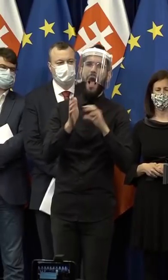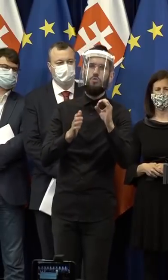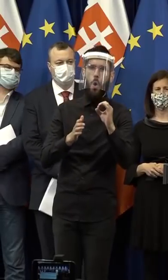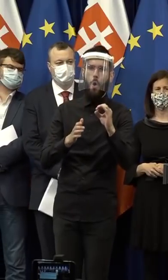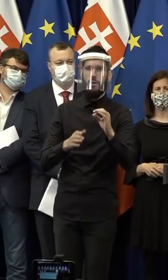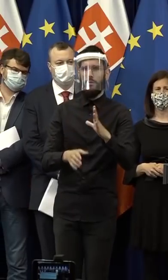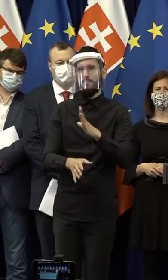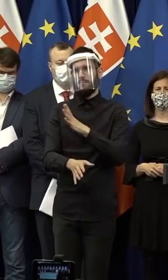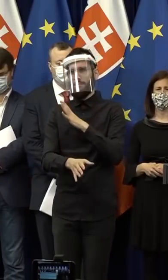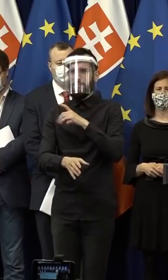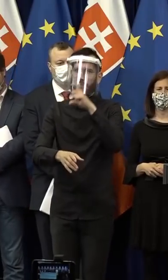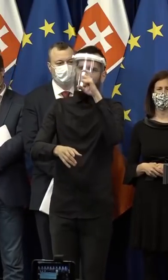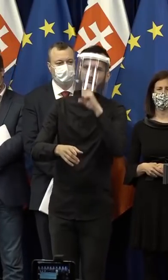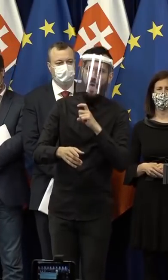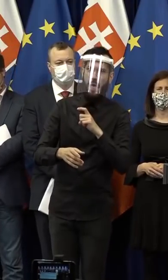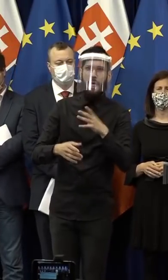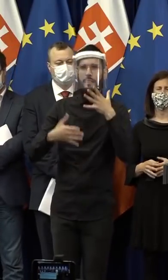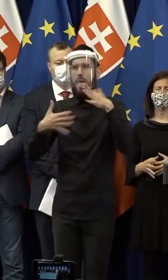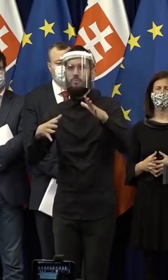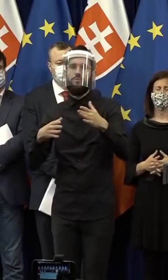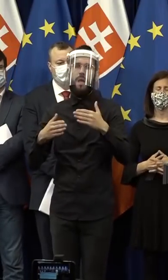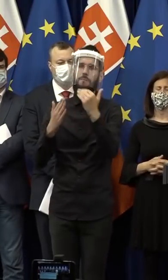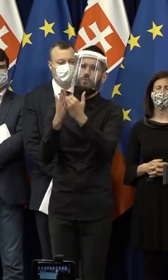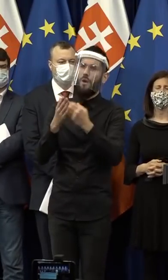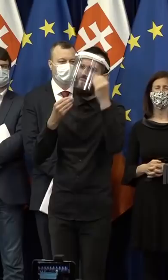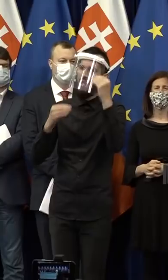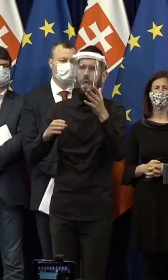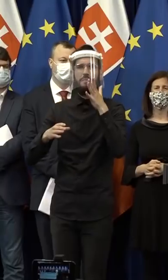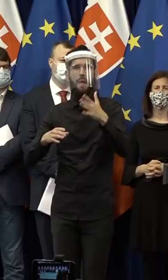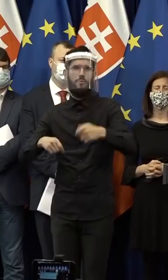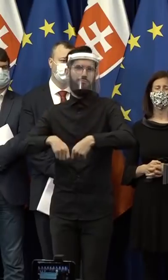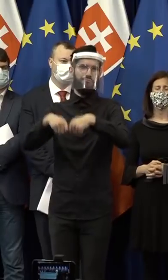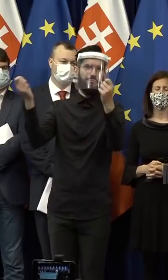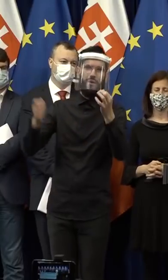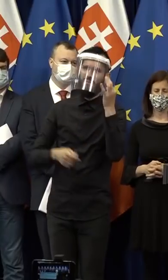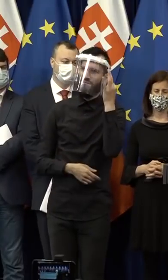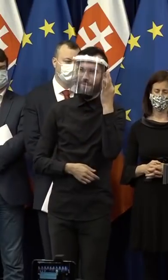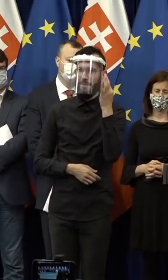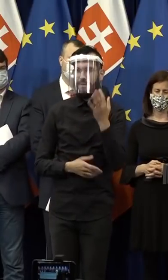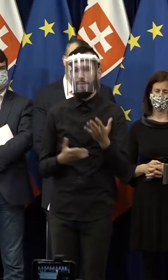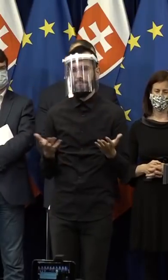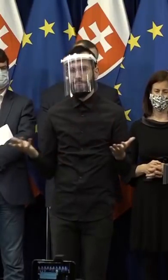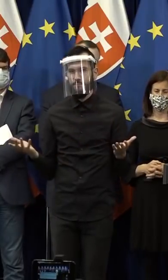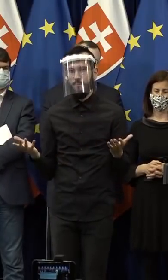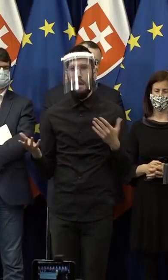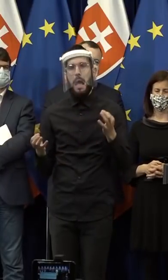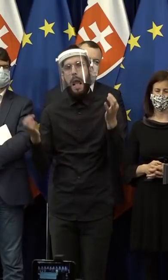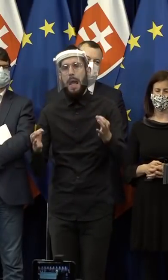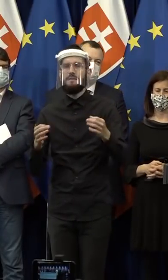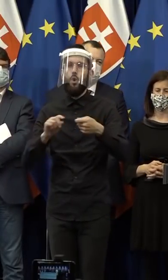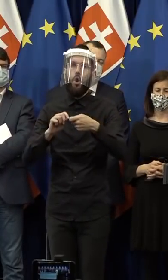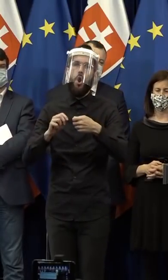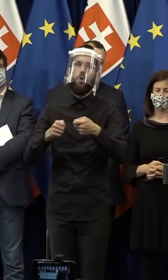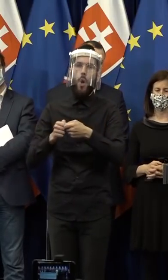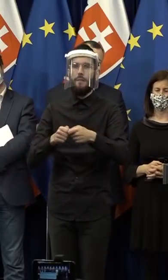kolajnice pomaly a nebude asi ani programové vlády a asi ani teda jednoducho asi vystúpime z koalície,